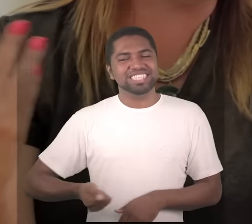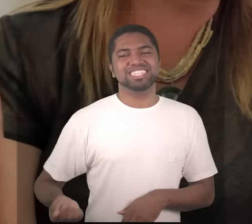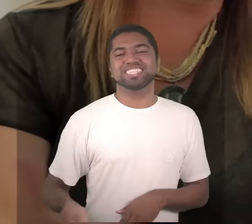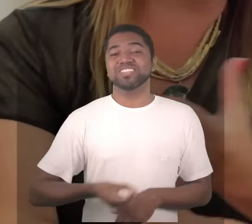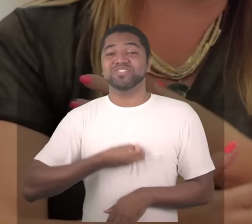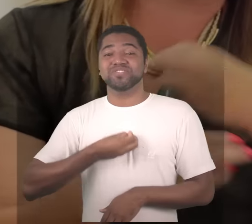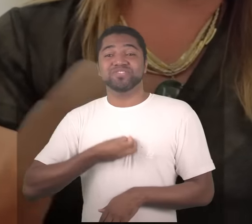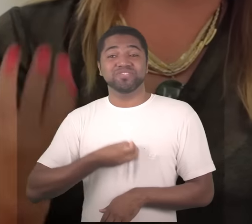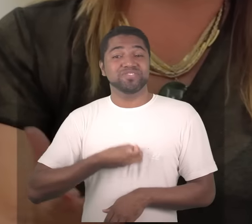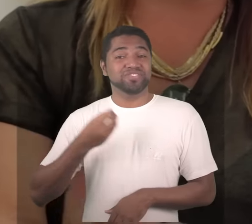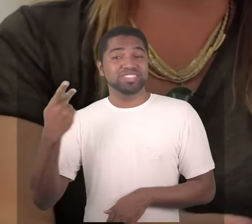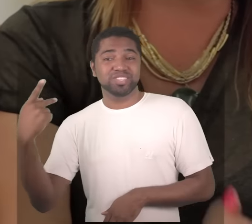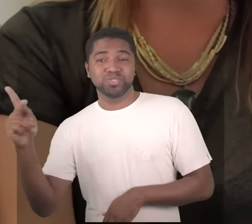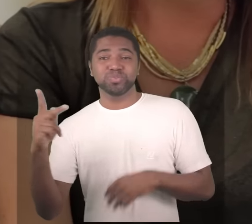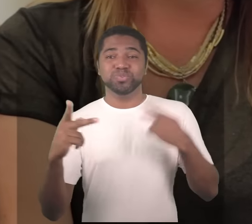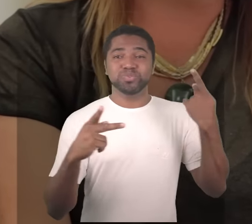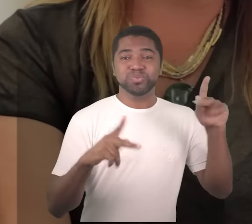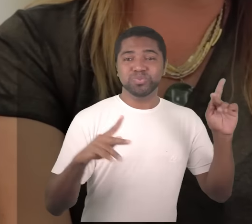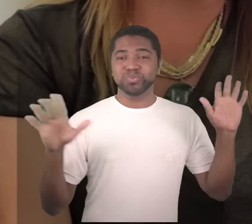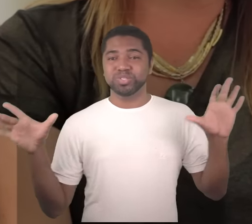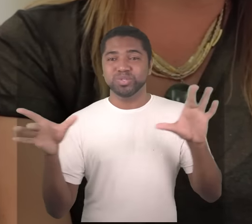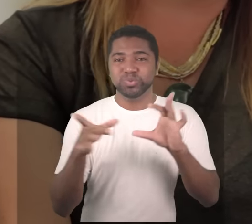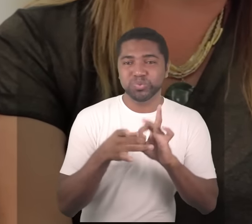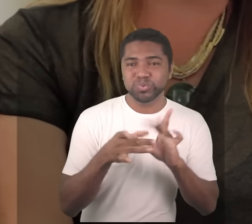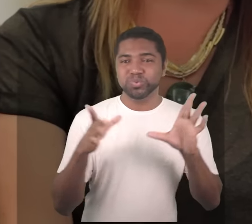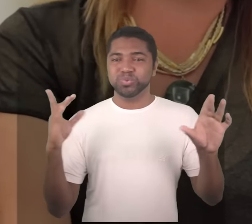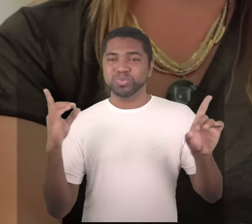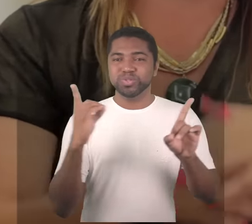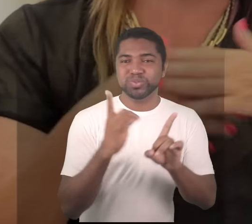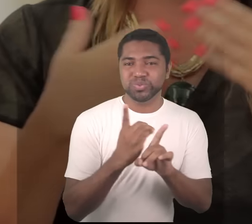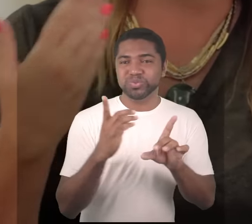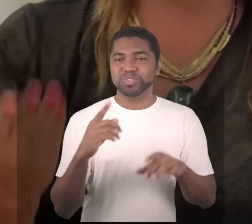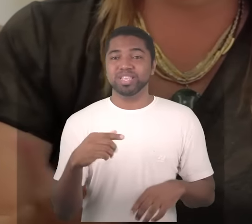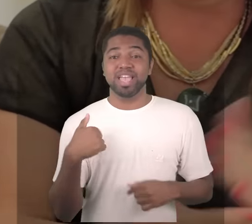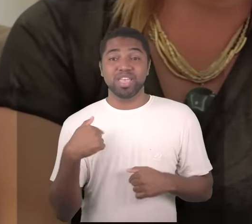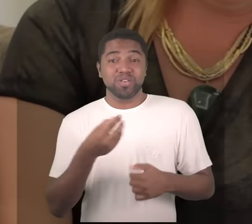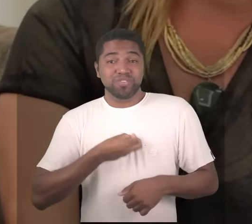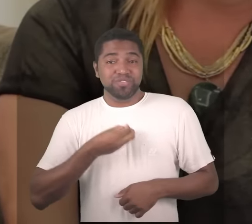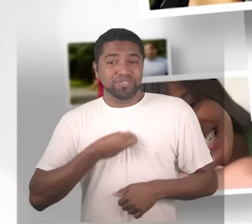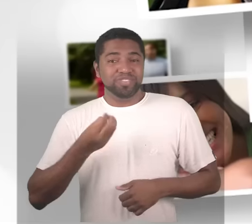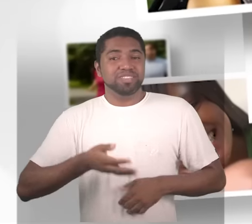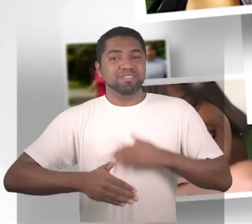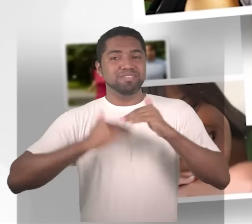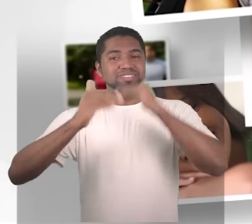que se unem que se encontram e que fazem da nossa vida uma vida melhor e